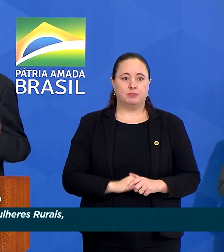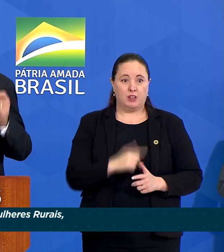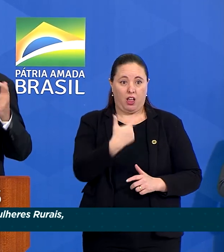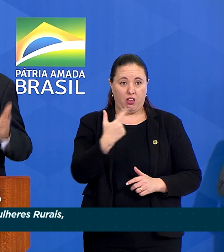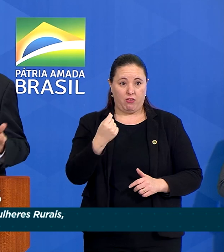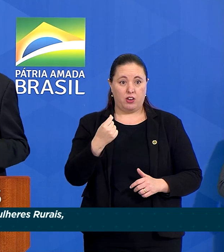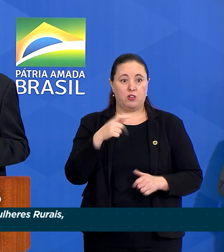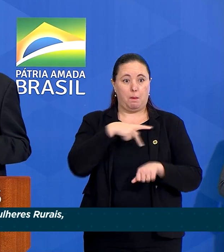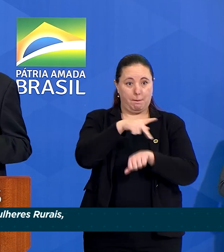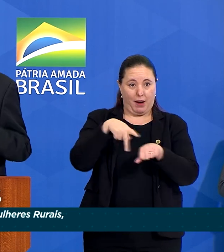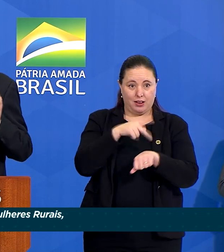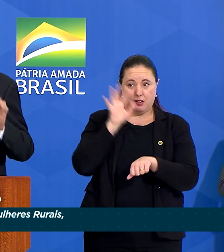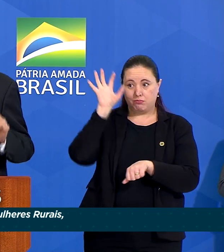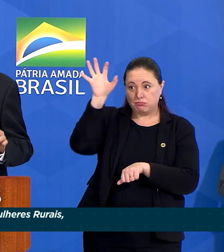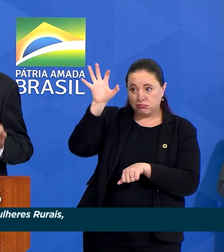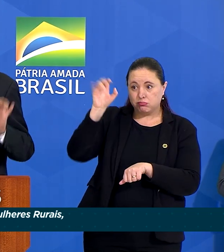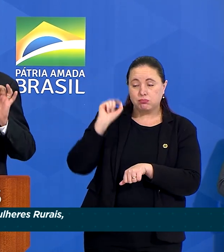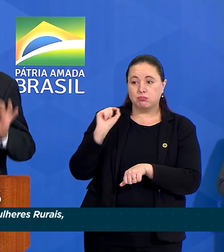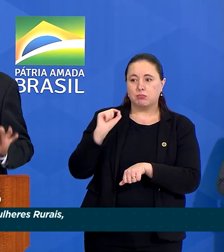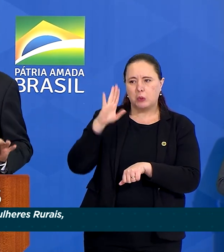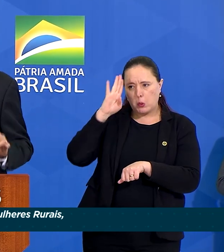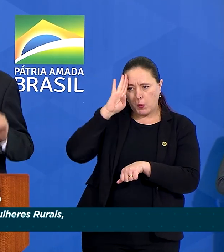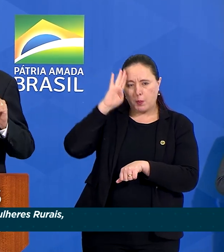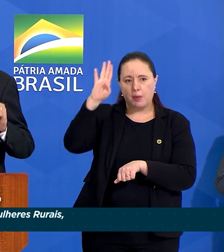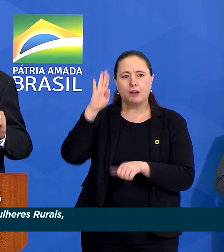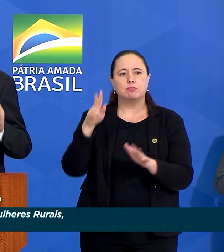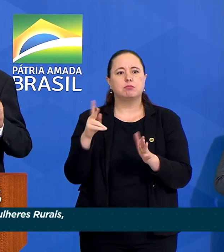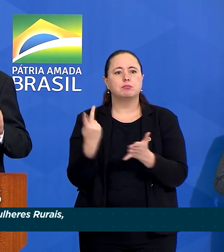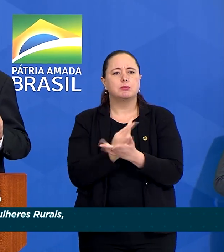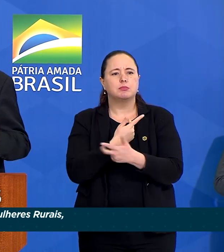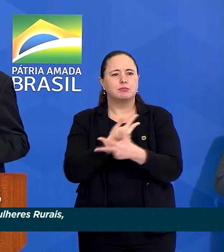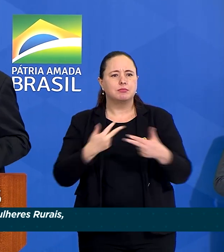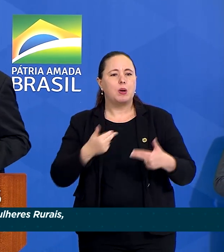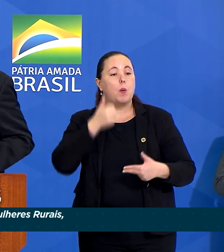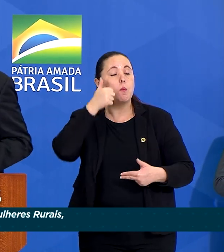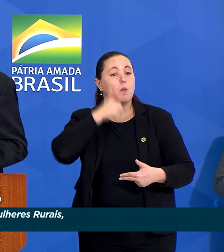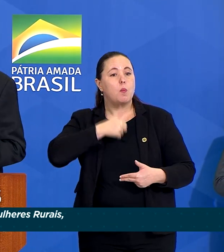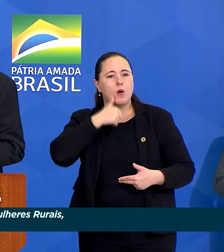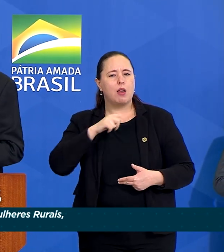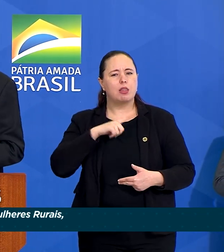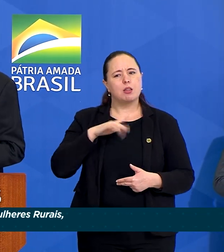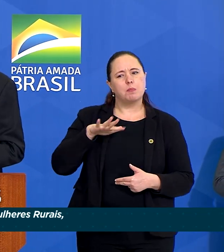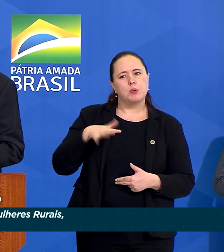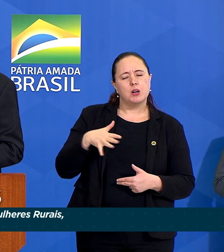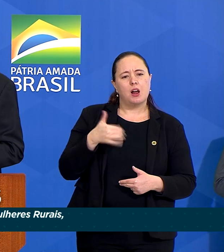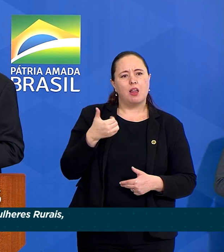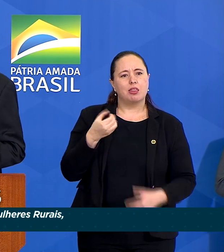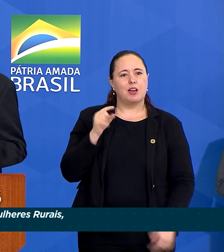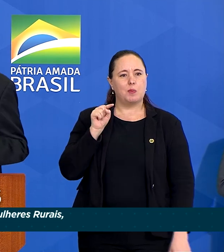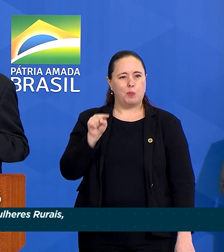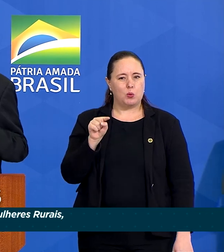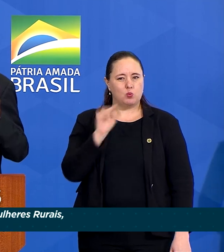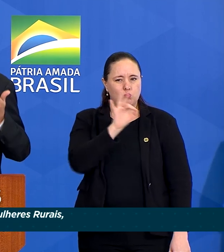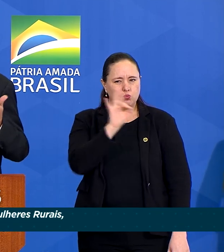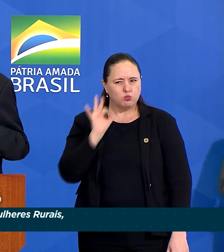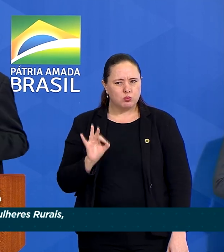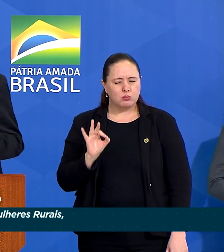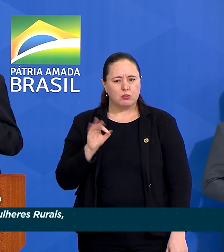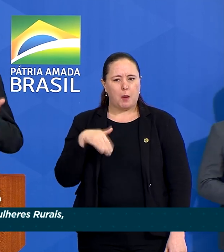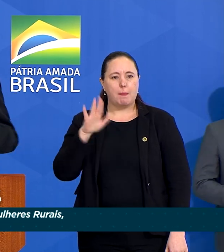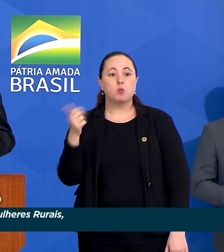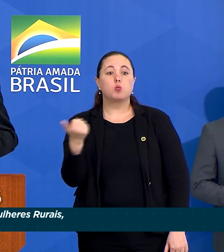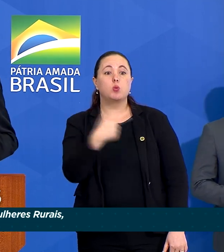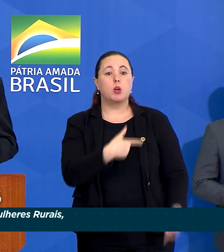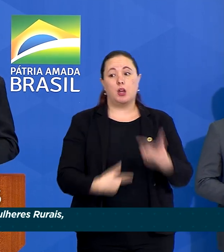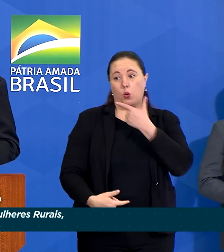países da região, a prevalência da obesidade entre mulheres é pelo menos 10 pontos percentuais maiores